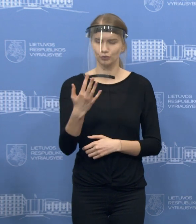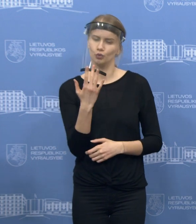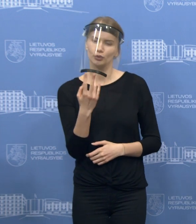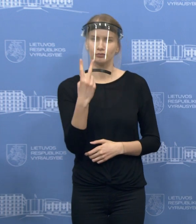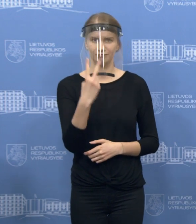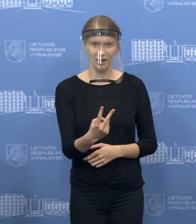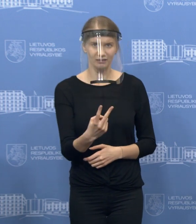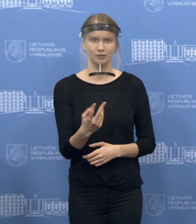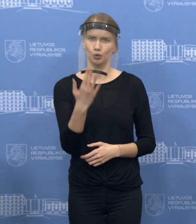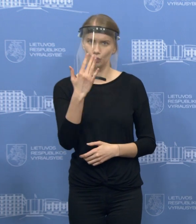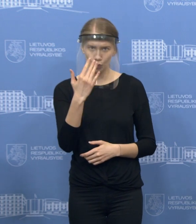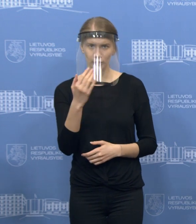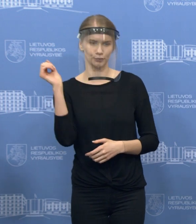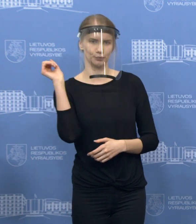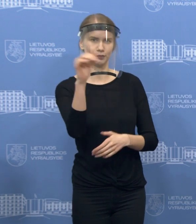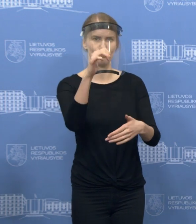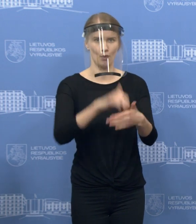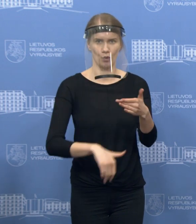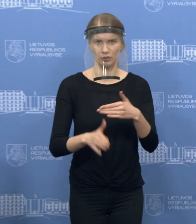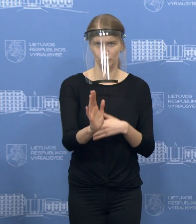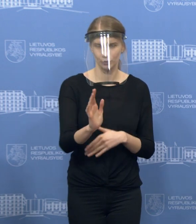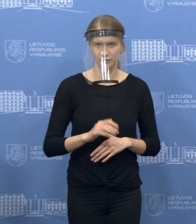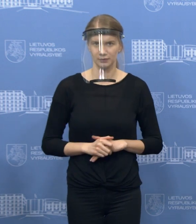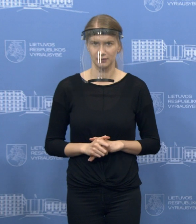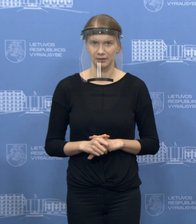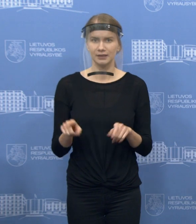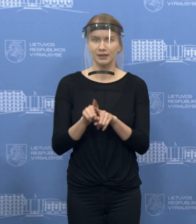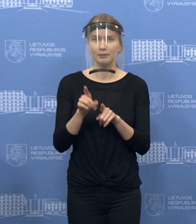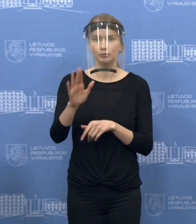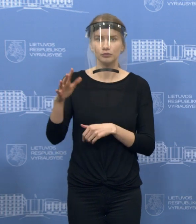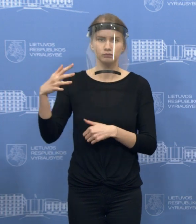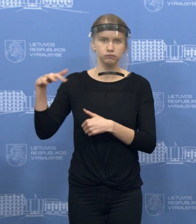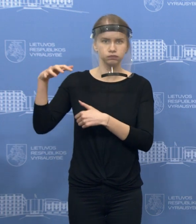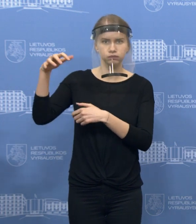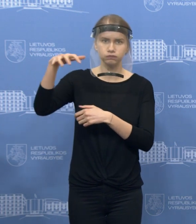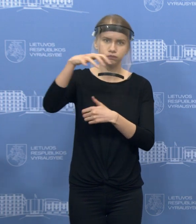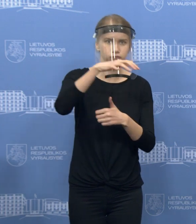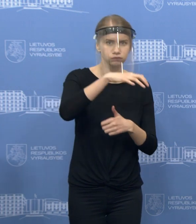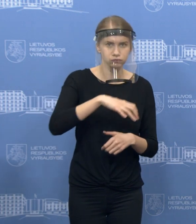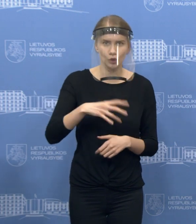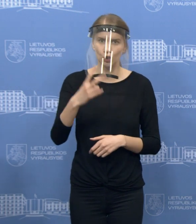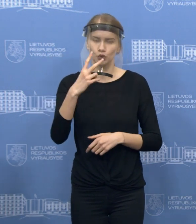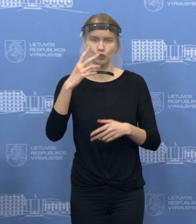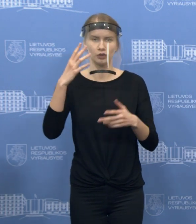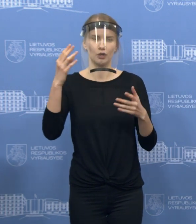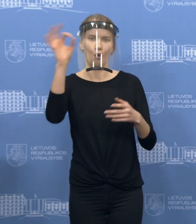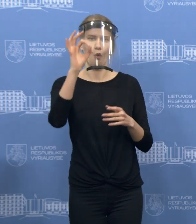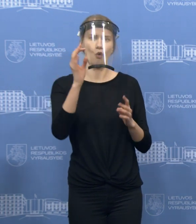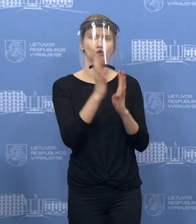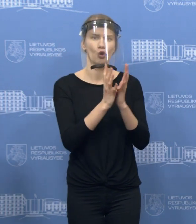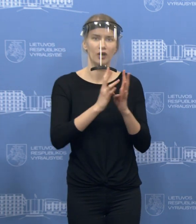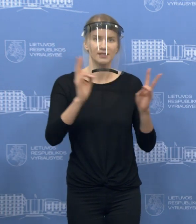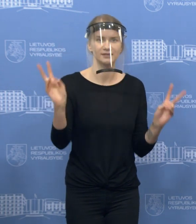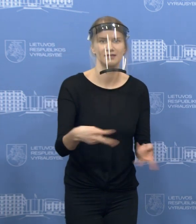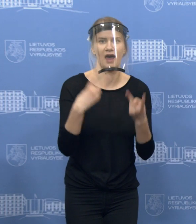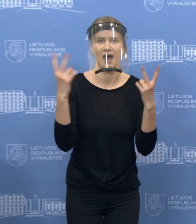taip pat pagdas vykdo dronais, stebėsina dėl žolės deginimo, kartu jie turi